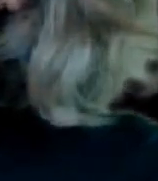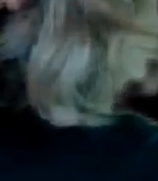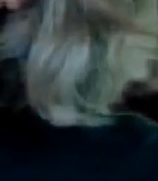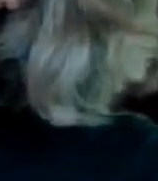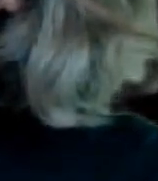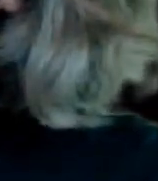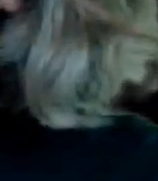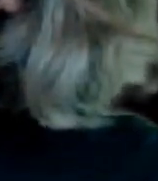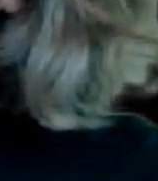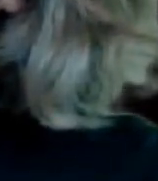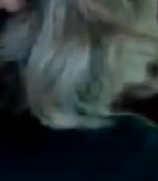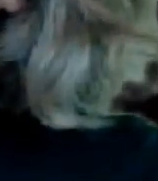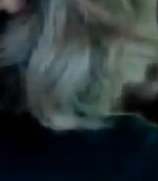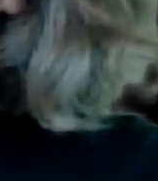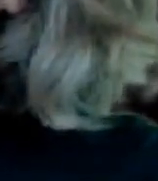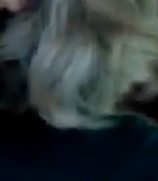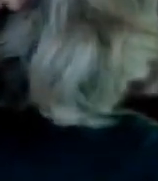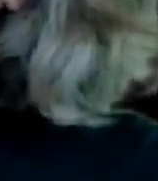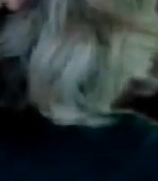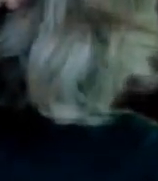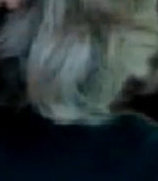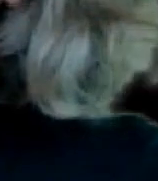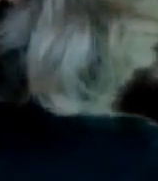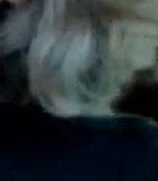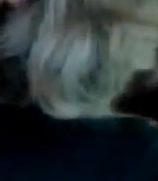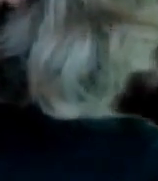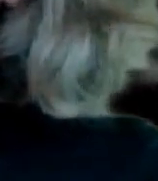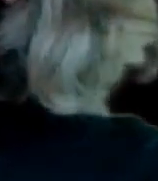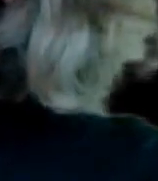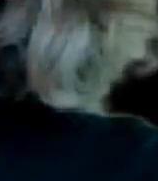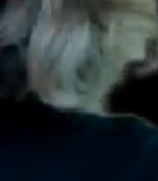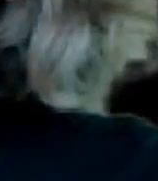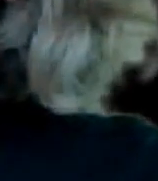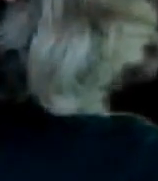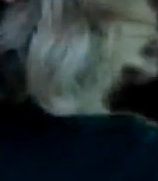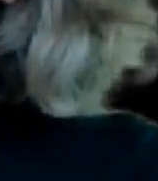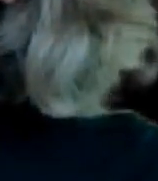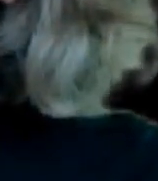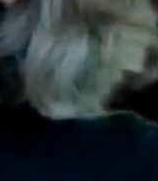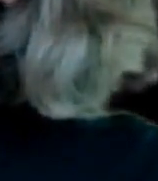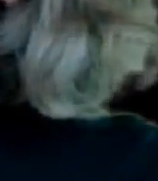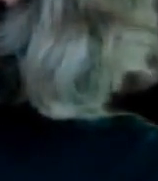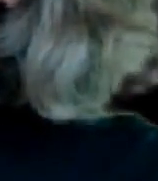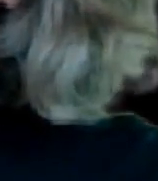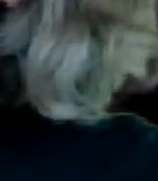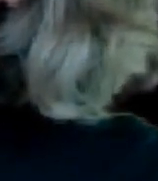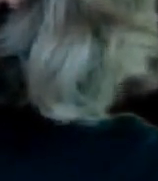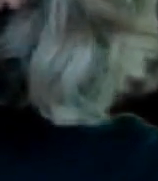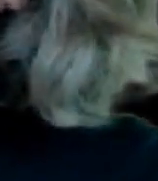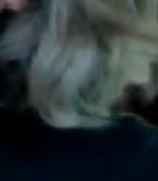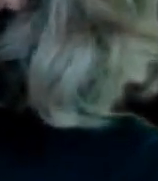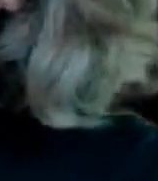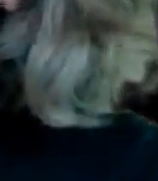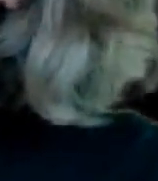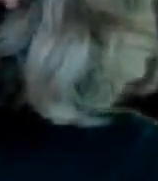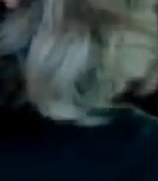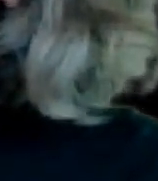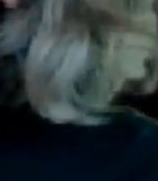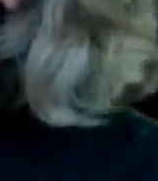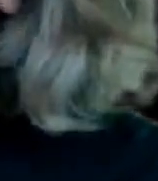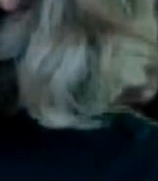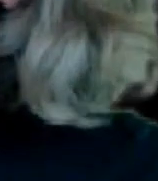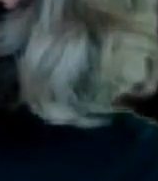hacerle caso A los pseudo periodistas Porque lo único Que va a hacer Es echar a perder El movimiento De la cuarta transformación